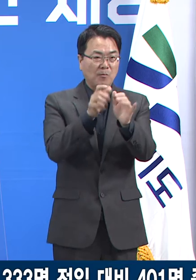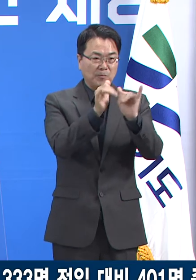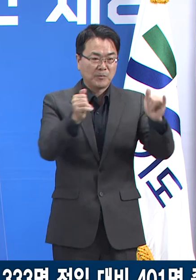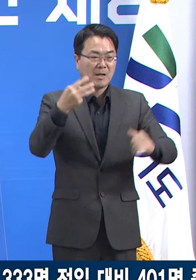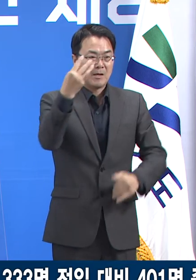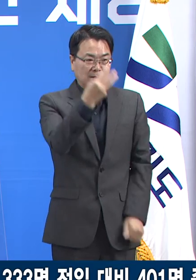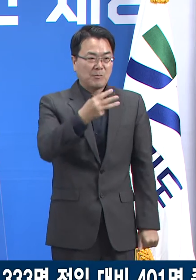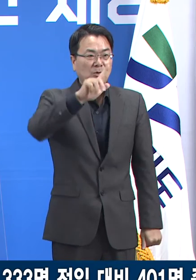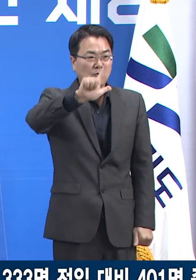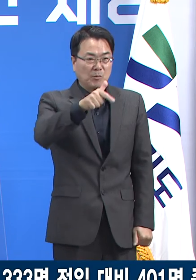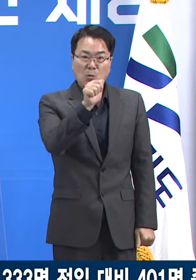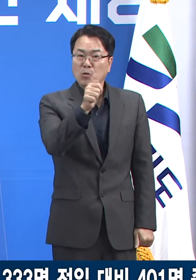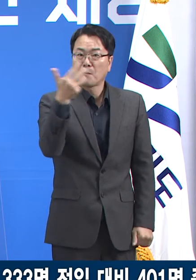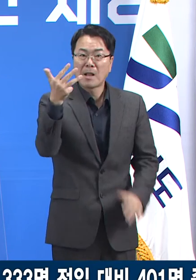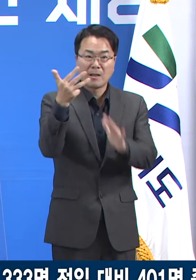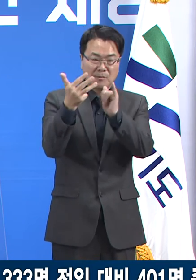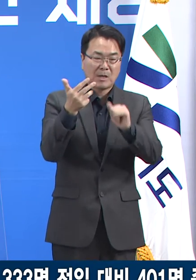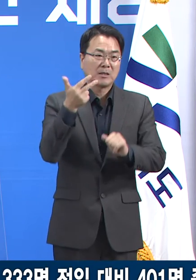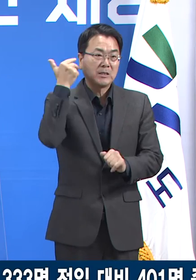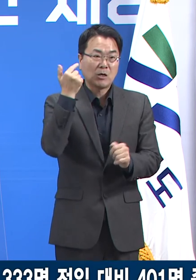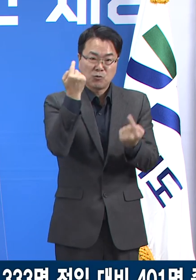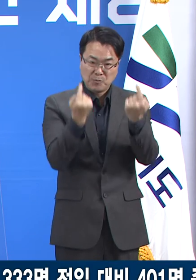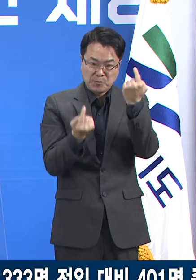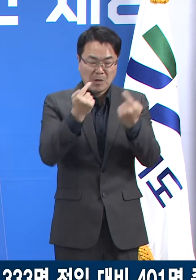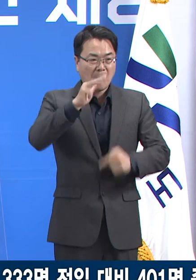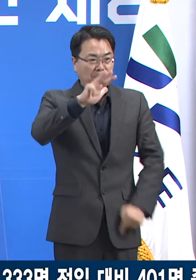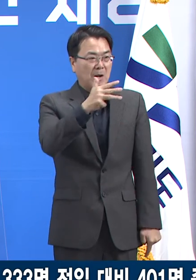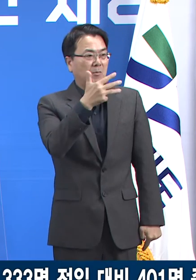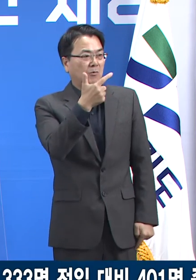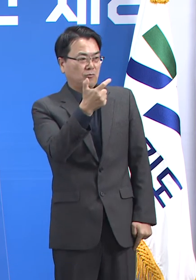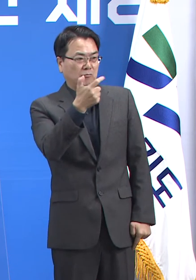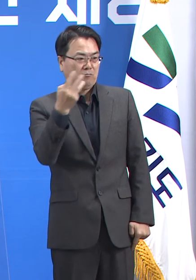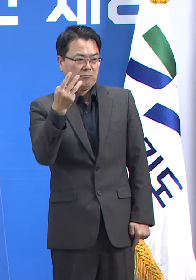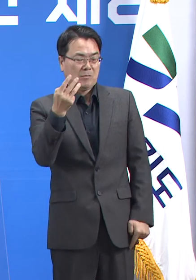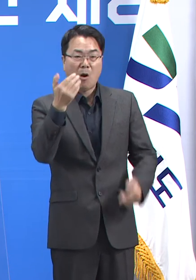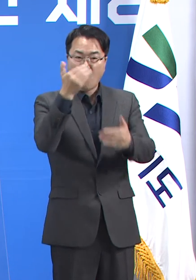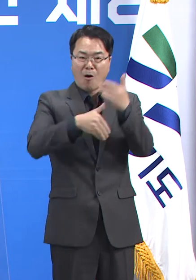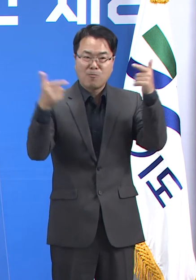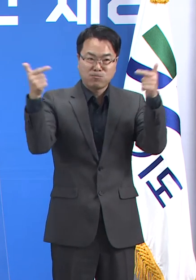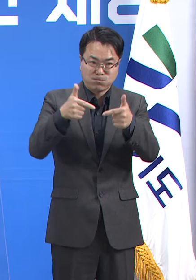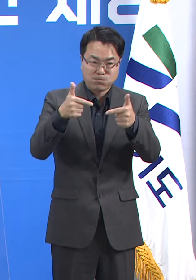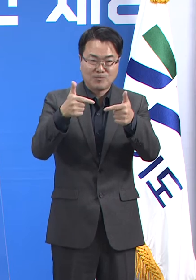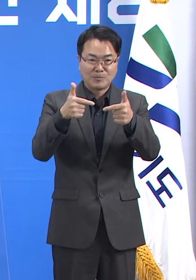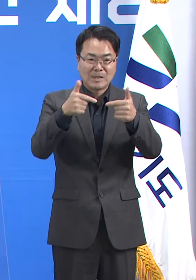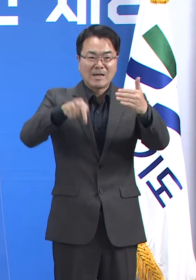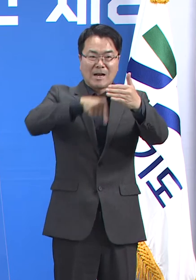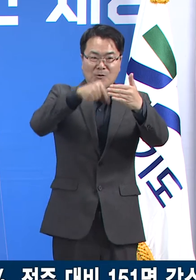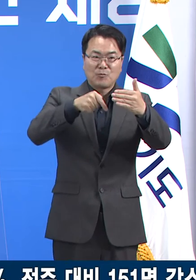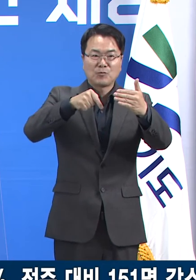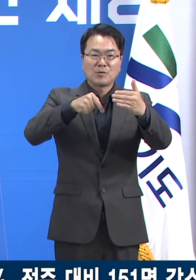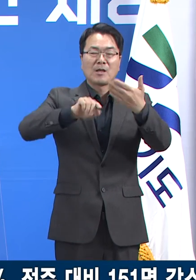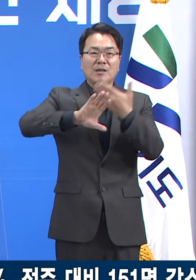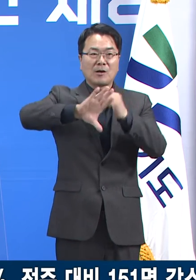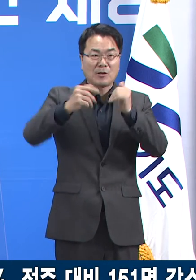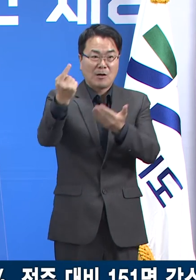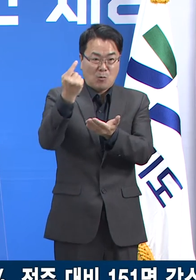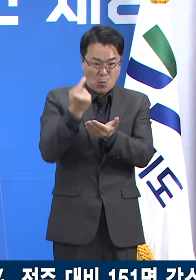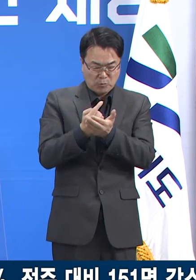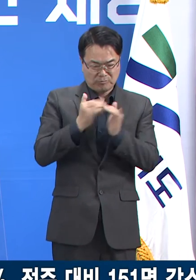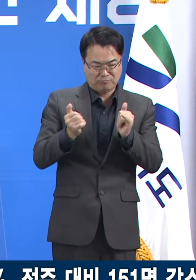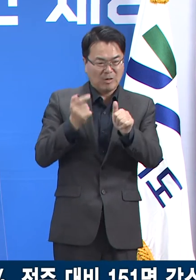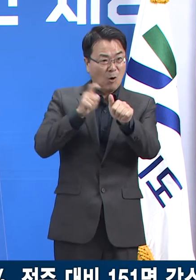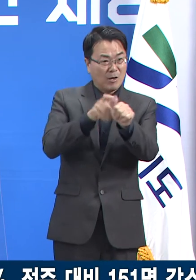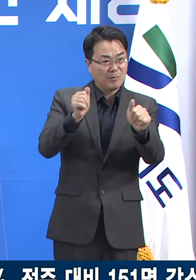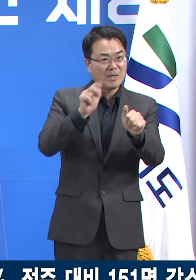,658명으로 전주 대비 860명 감소했습니다. 이중 외국인은 전체 확진자의 23%에